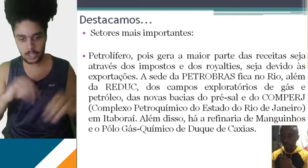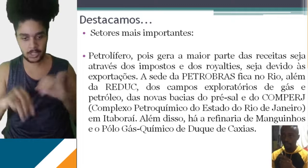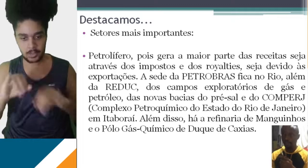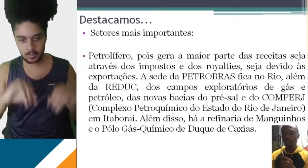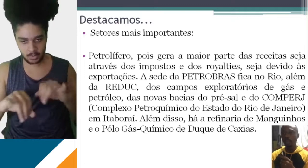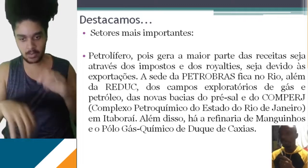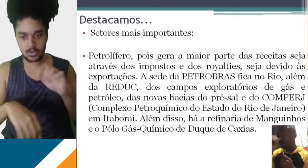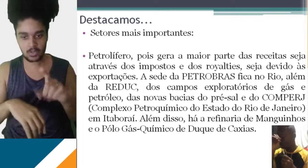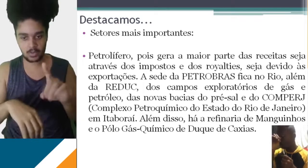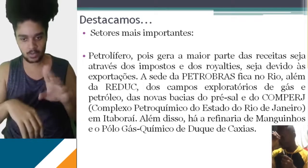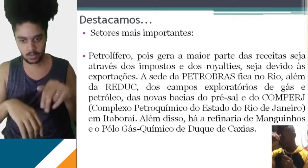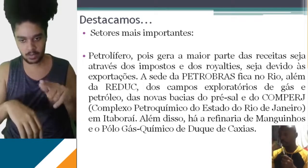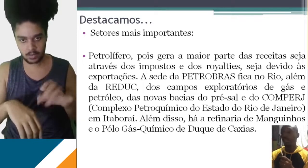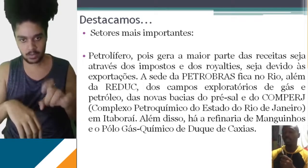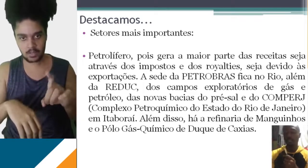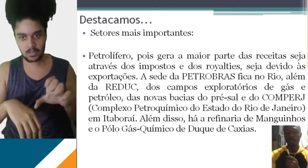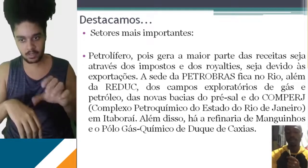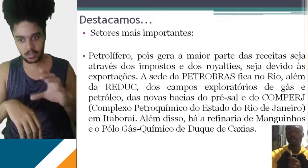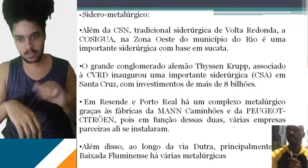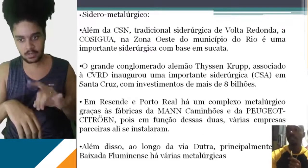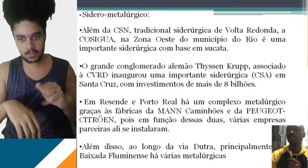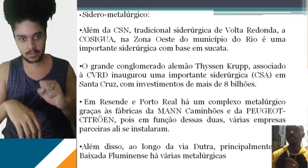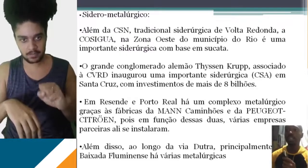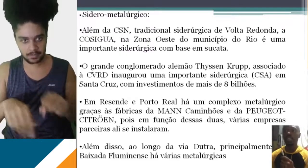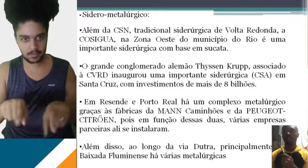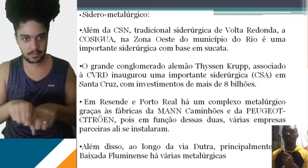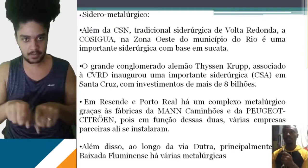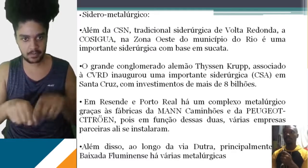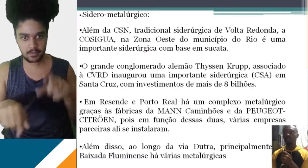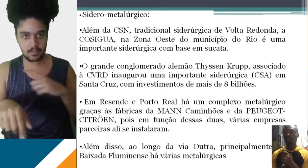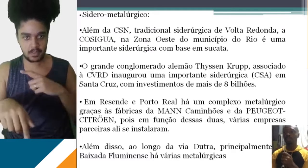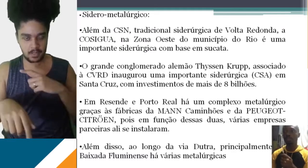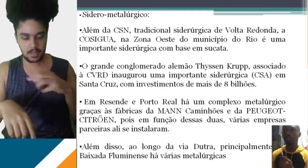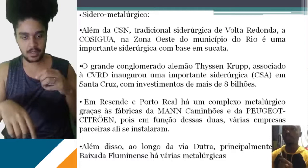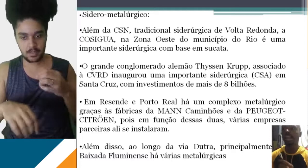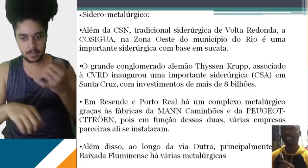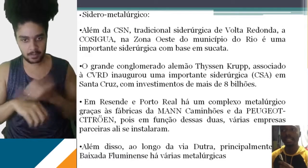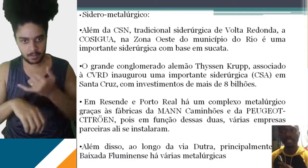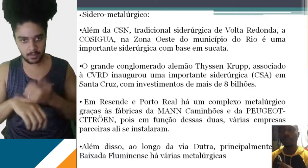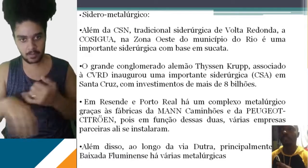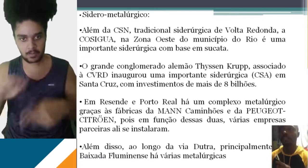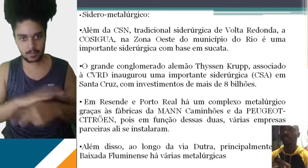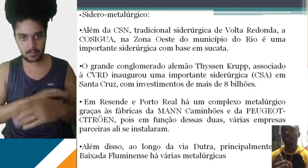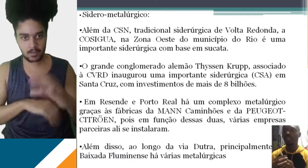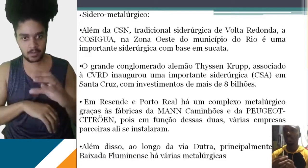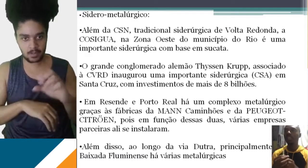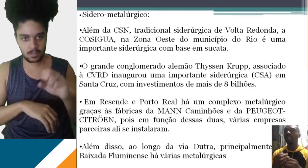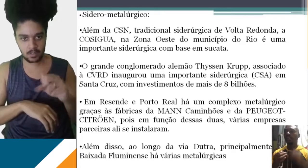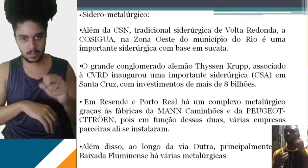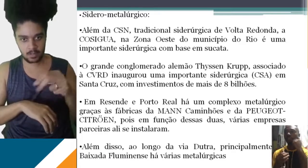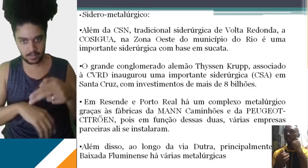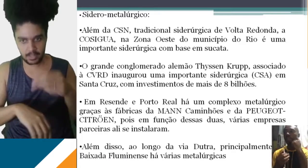de Duque de Caxias, que é uma refinaria também. Beleza? Vamos destacar também no sidero metalúrgico, a CSN, como eu disse para vocês,